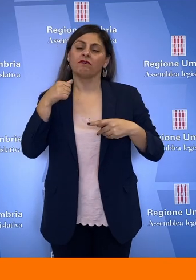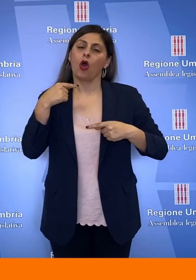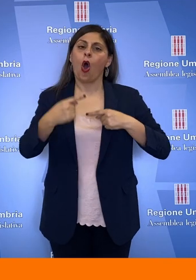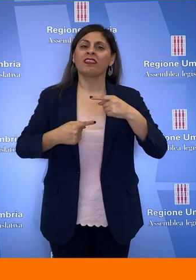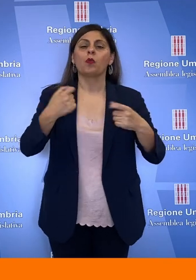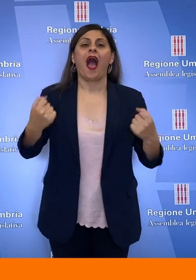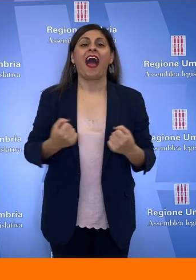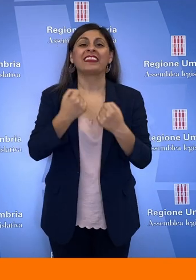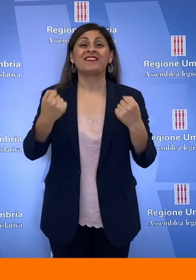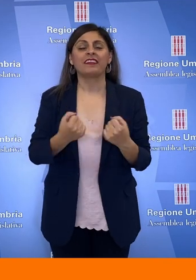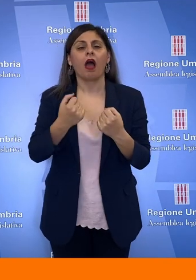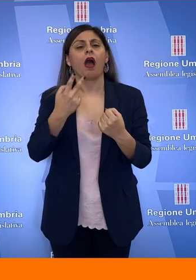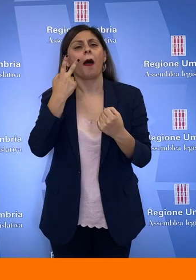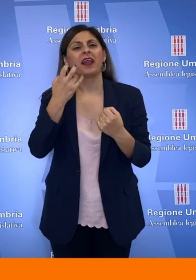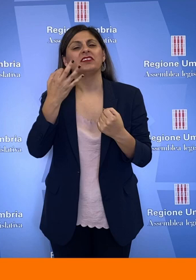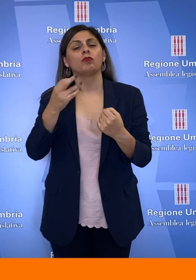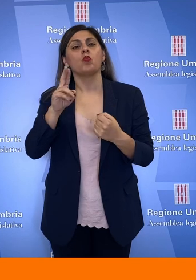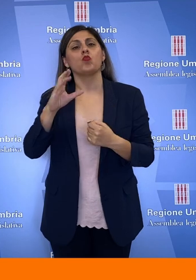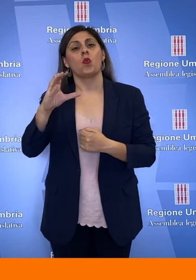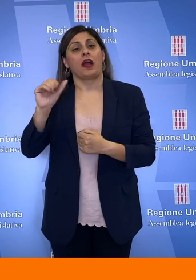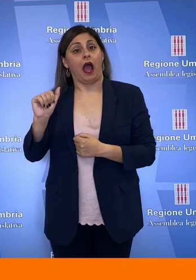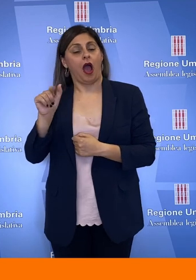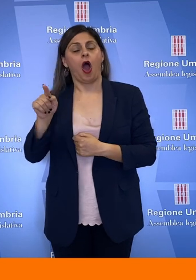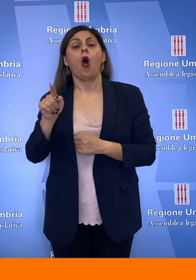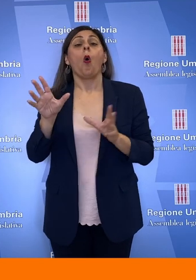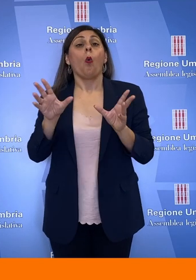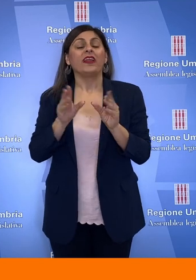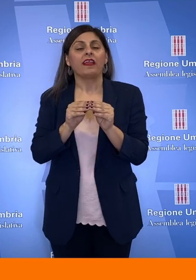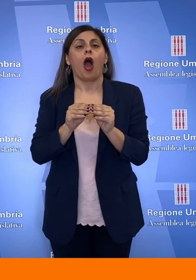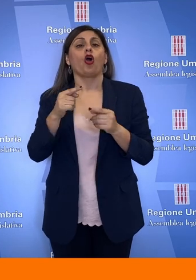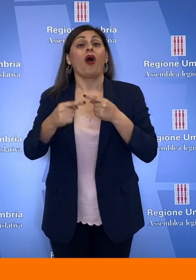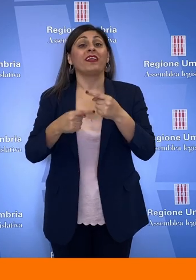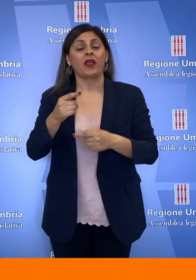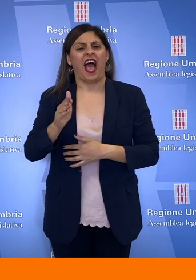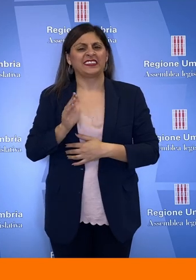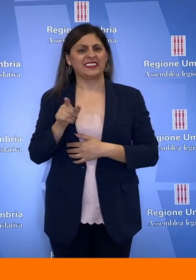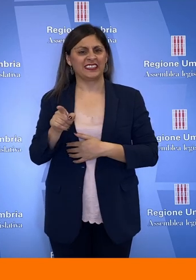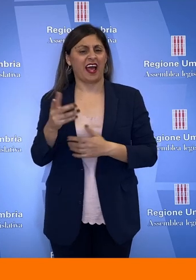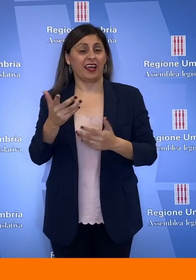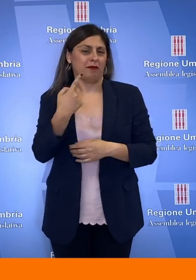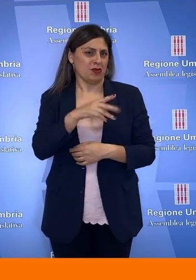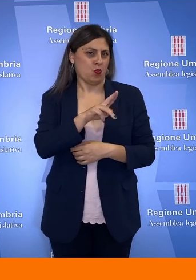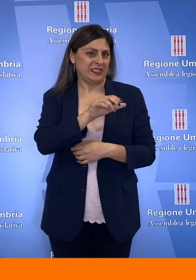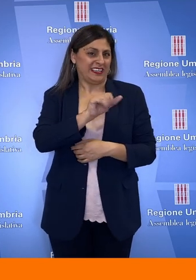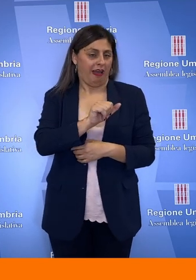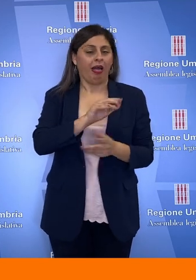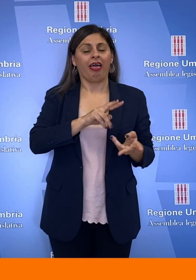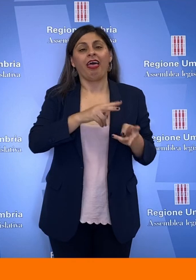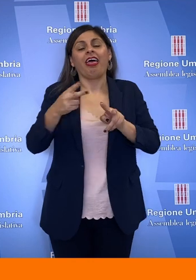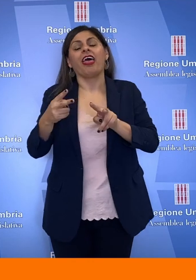continuum delle attività che prevede le UCA, unità di continuità assistenziale, che non sono altro che le USCA, tradotte